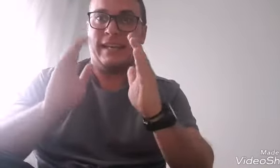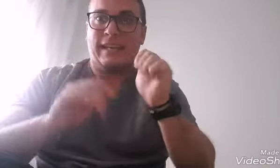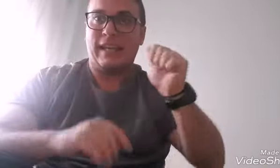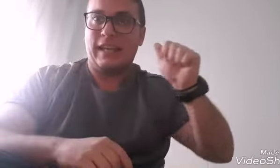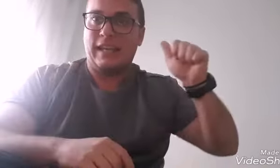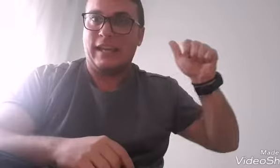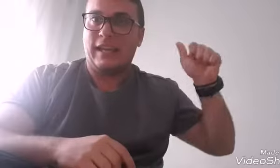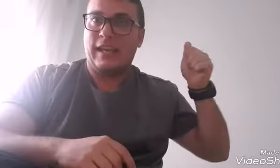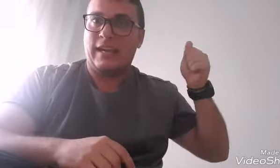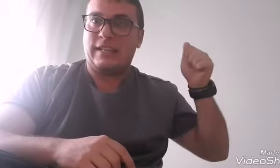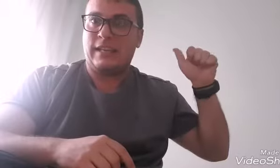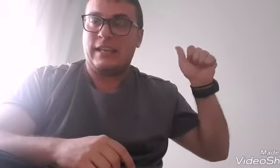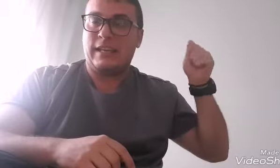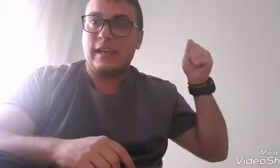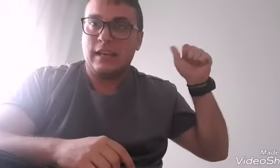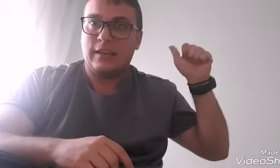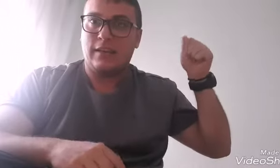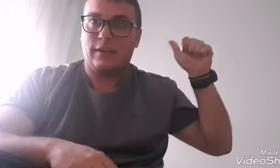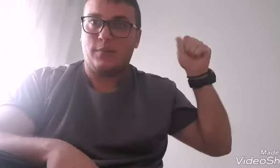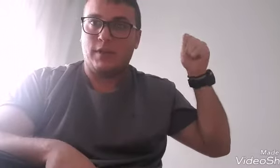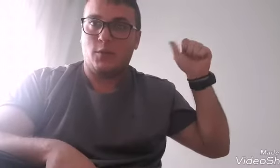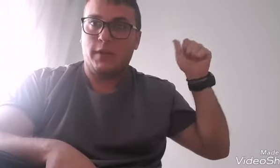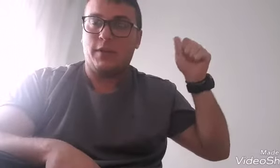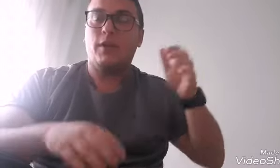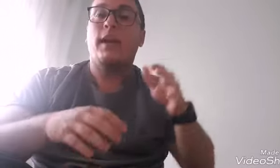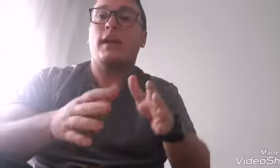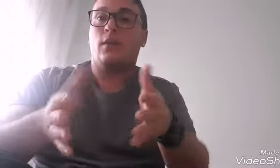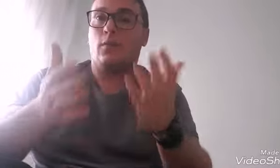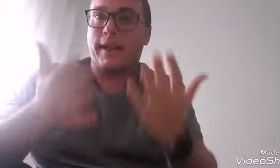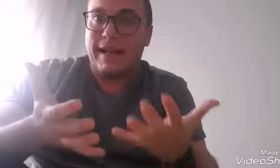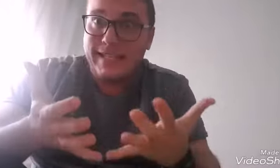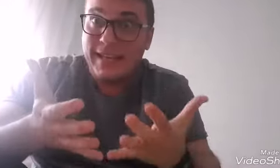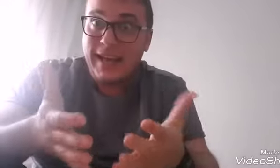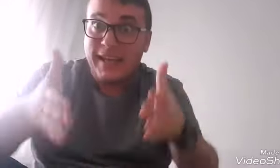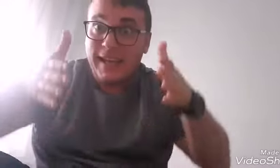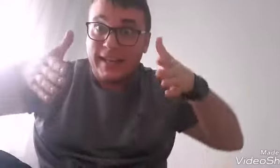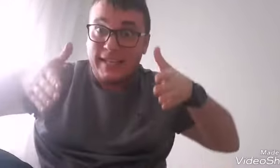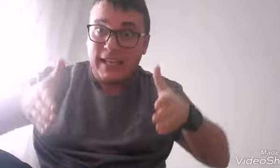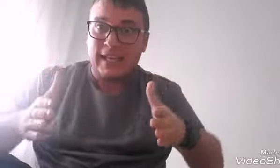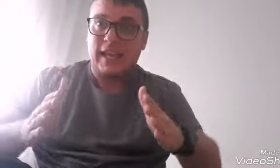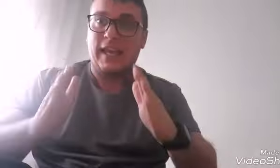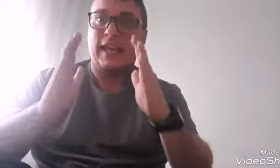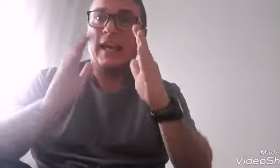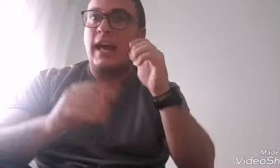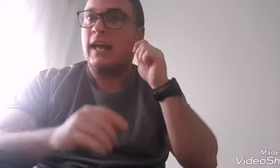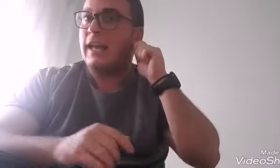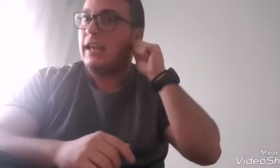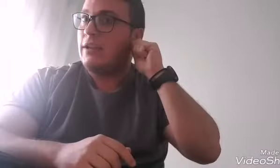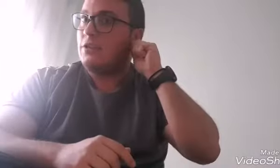y así. Hijo masculino. Y luego para chica es hija y nos